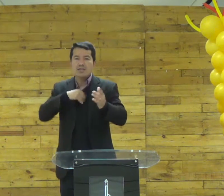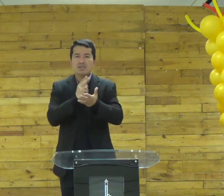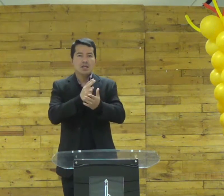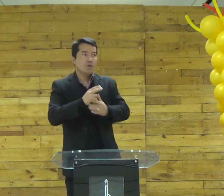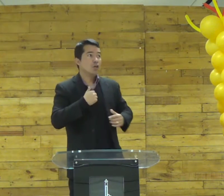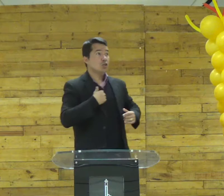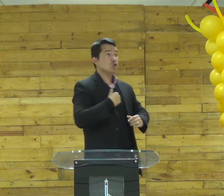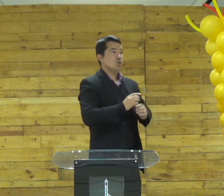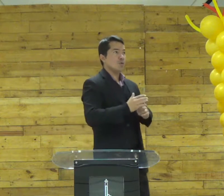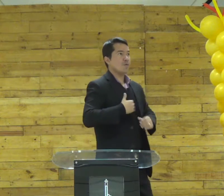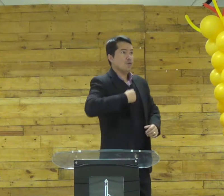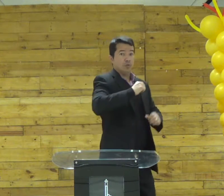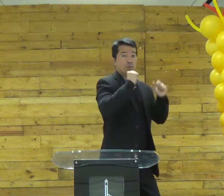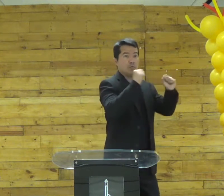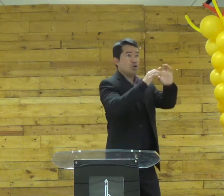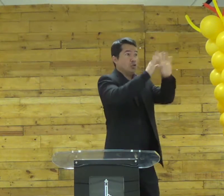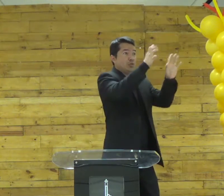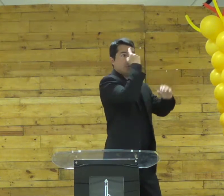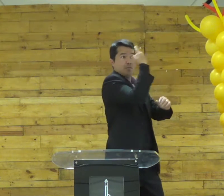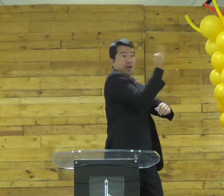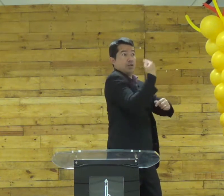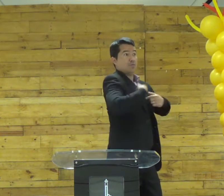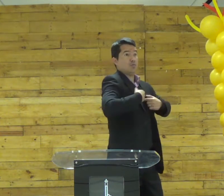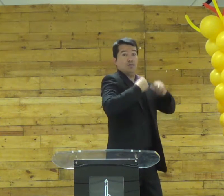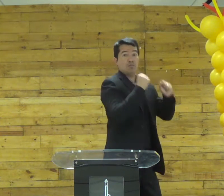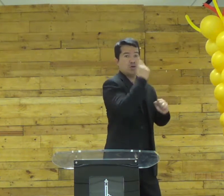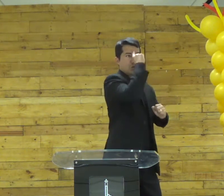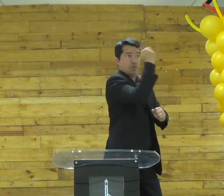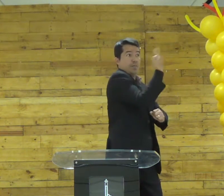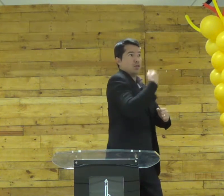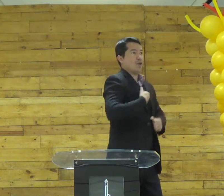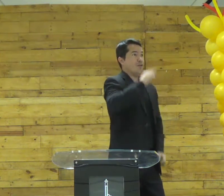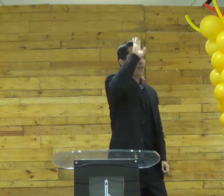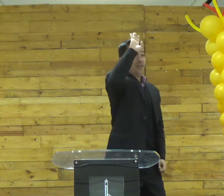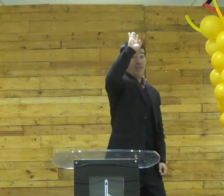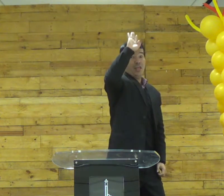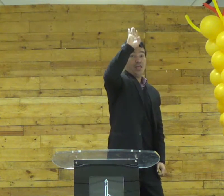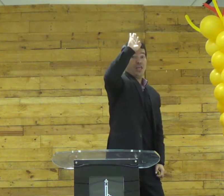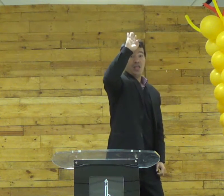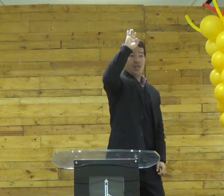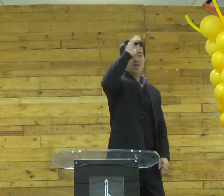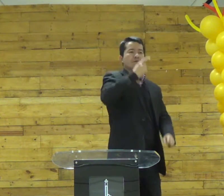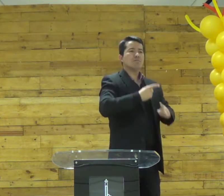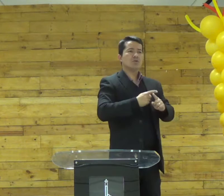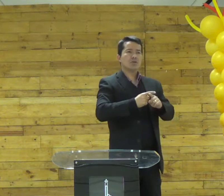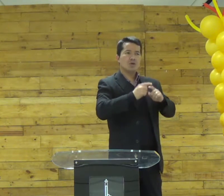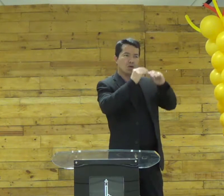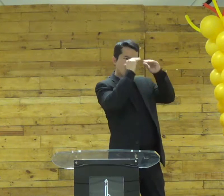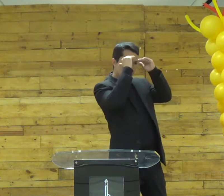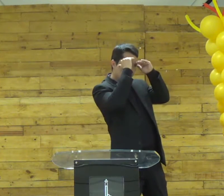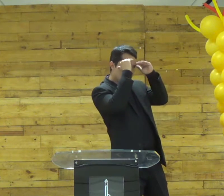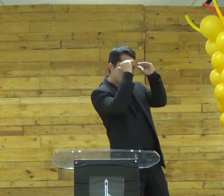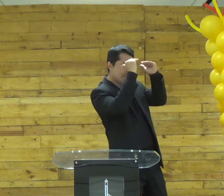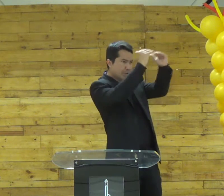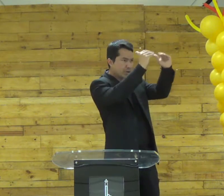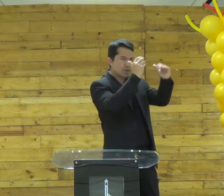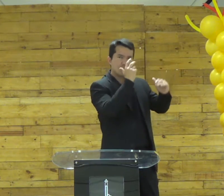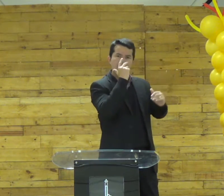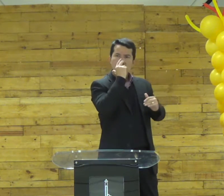de alguma maneira estavam prontos a servir prontos a obedecer aquele mestre sempre se voluntarinhavam pra